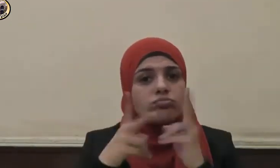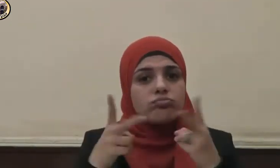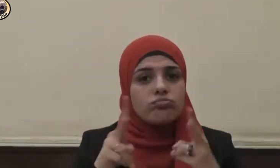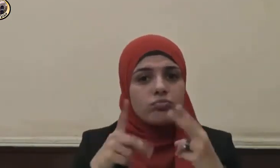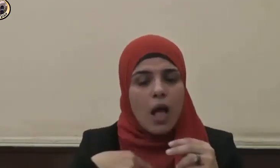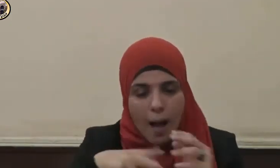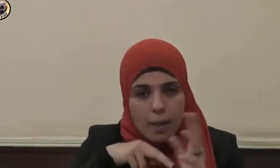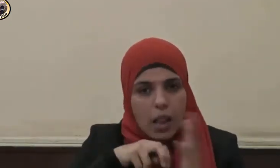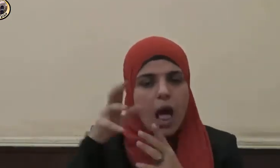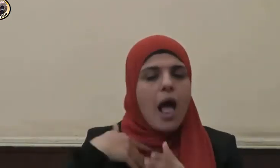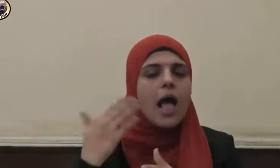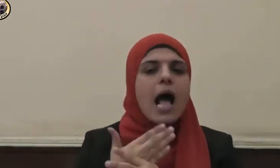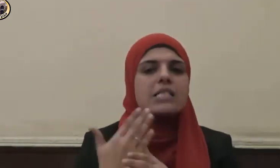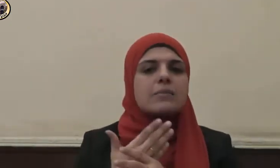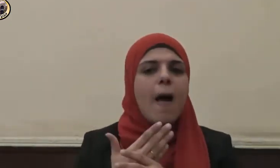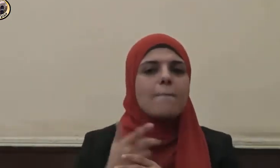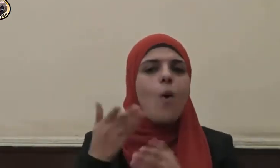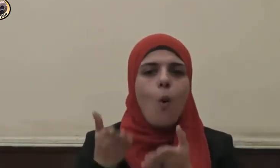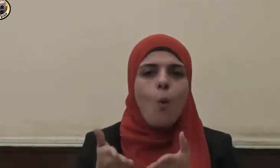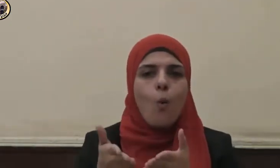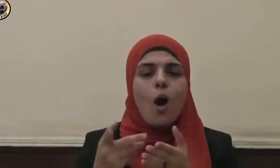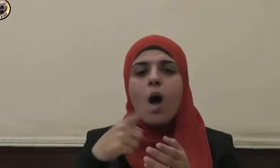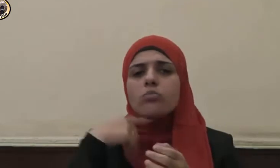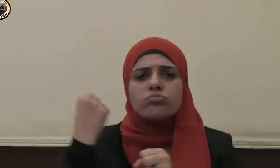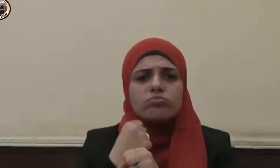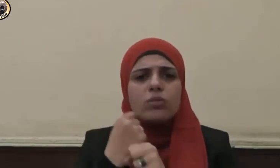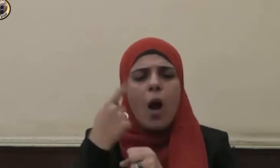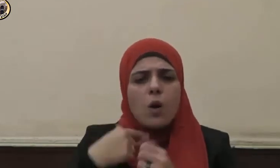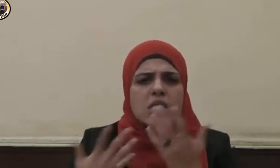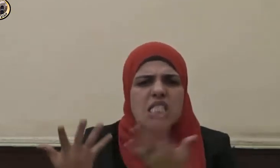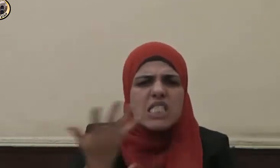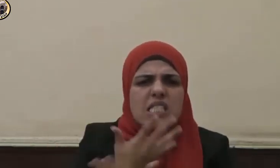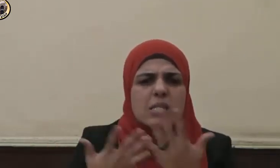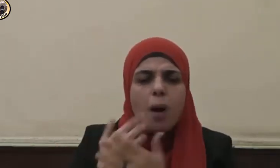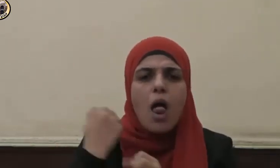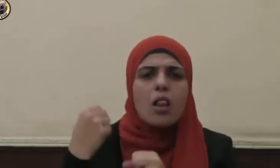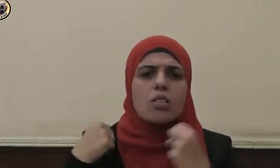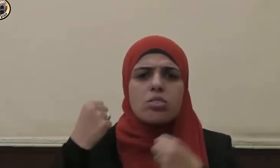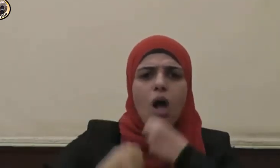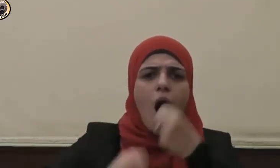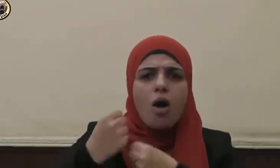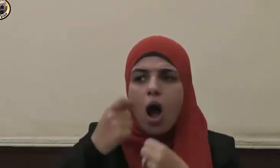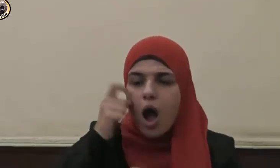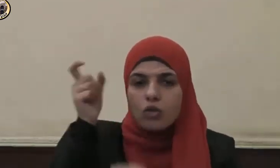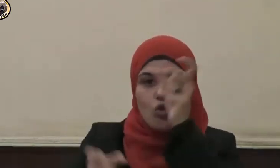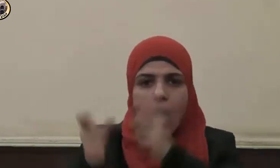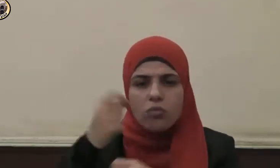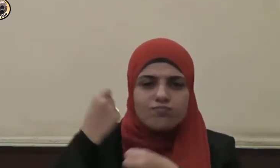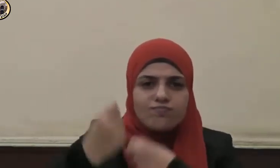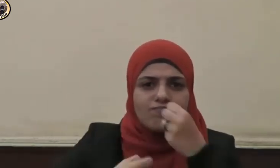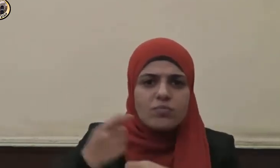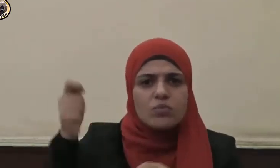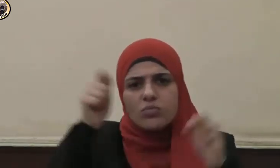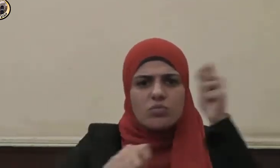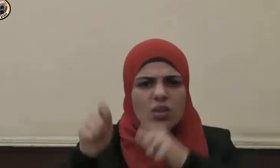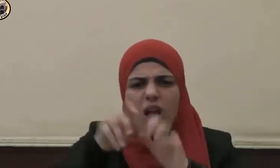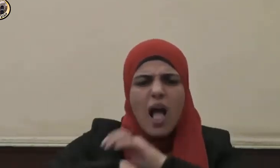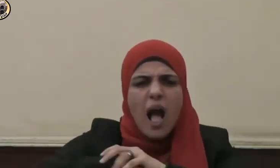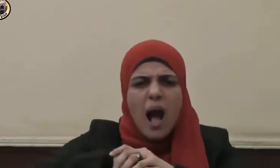بالأسباب واستثمر طاقاتهم المهدرة وحرك قوتهم المعطلة